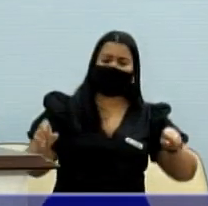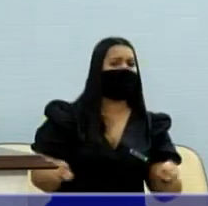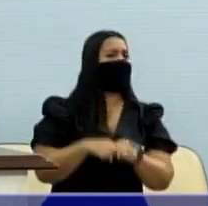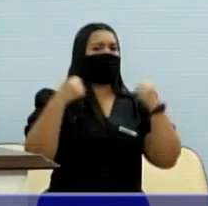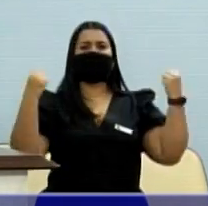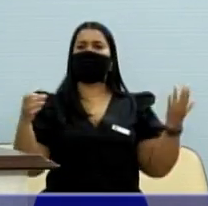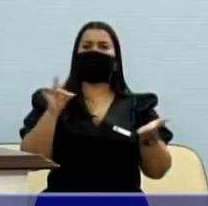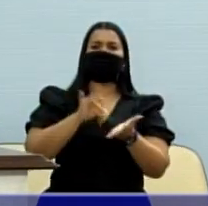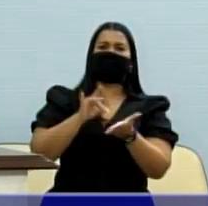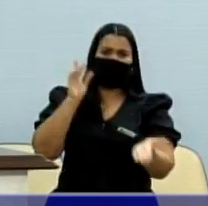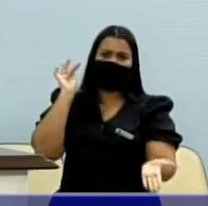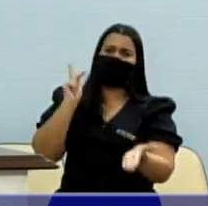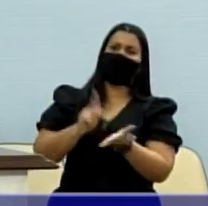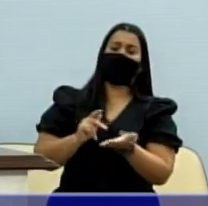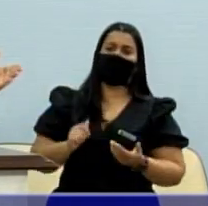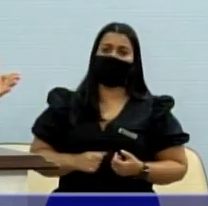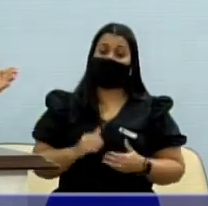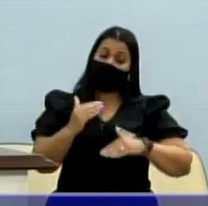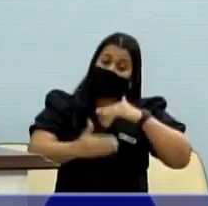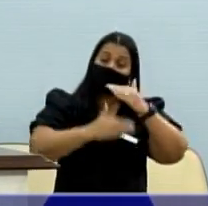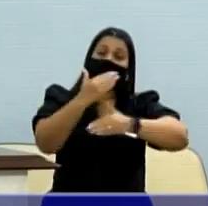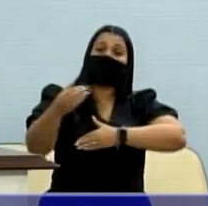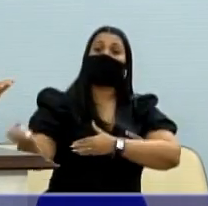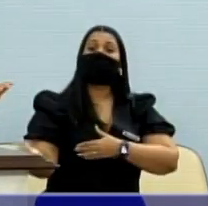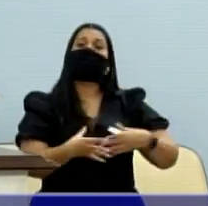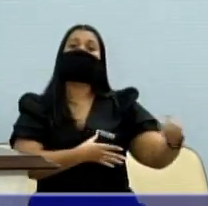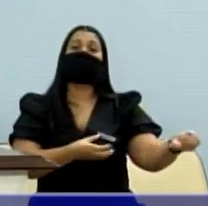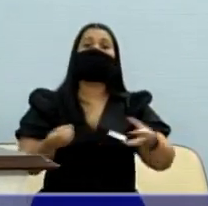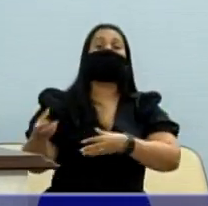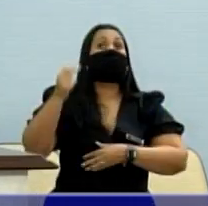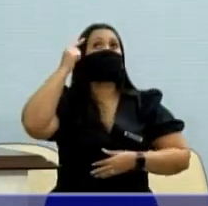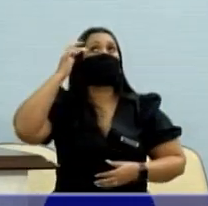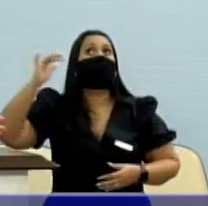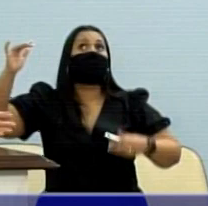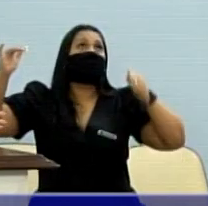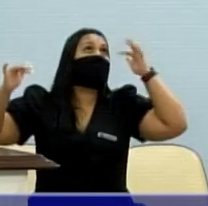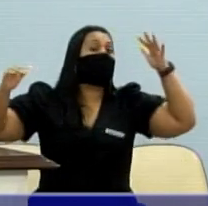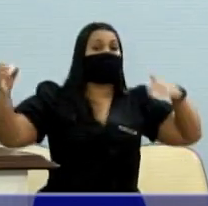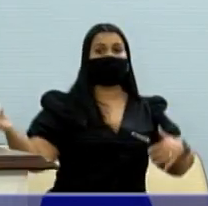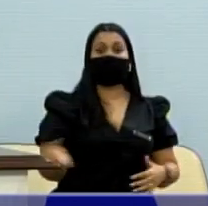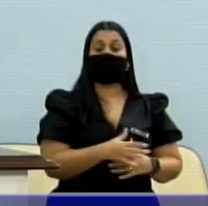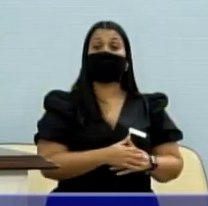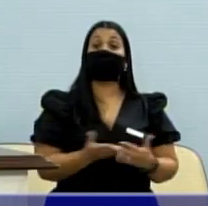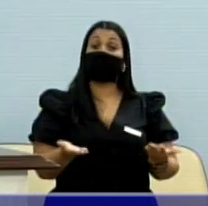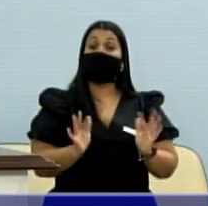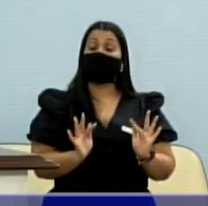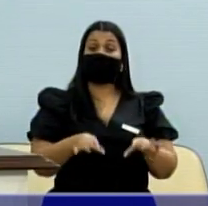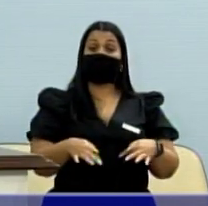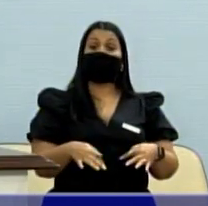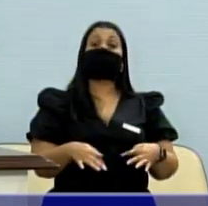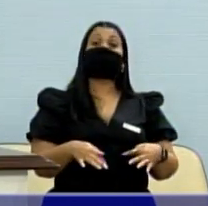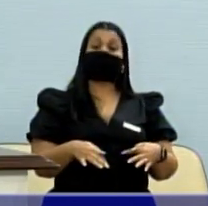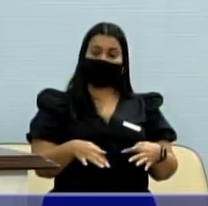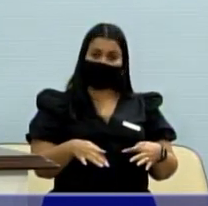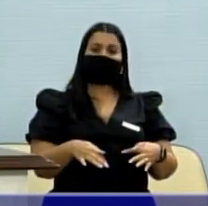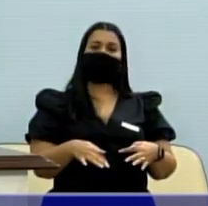verdades absolutas e construir novas utopias e novos sonhos. E encerro aqui, presidente,